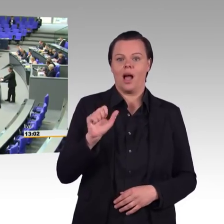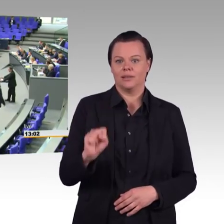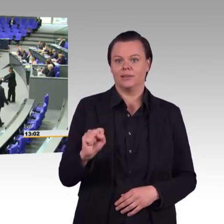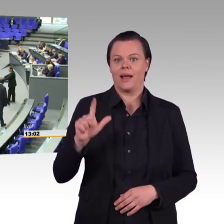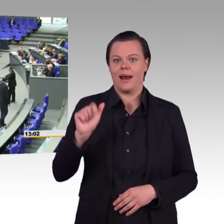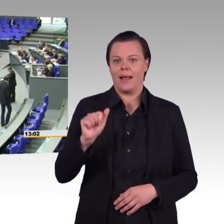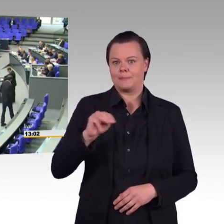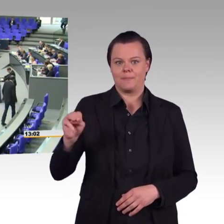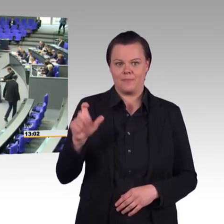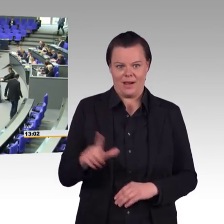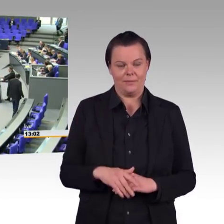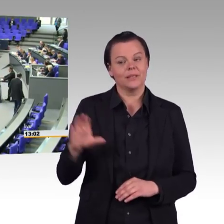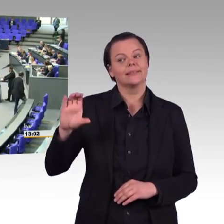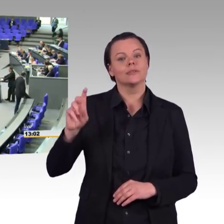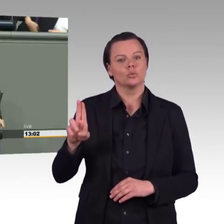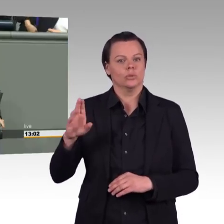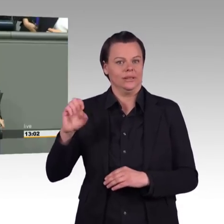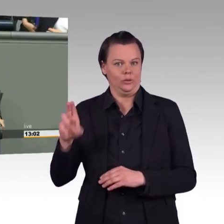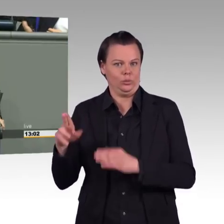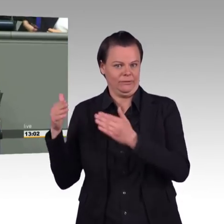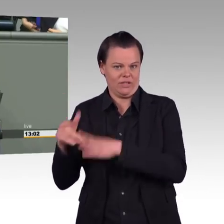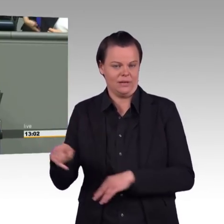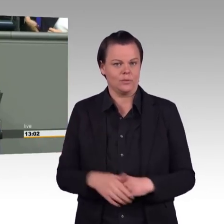Frage, habt heute einen Gesetzentwurf auf den Tisch gelegt.